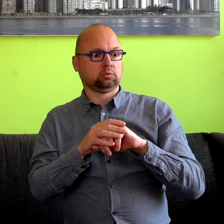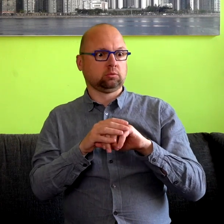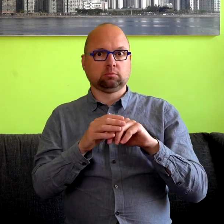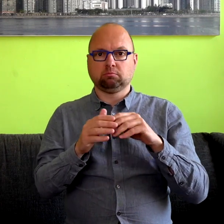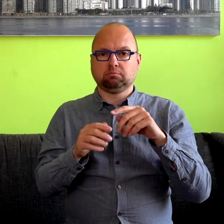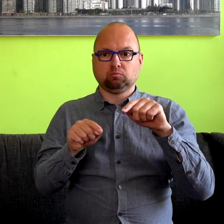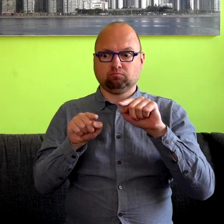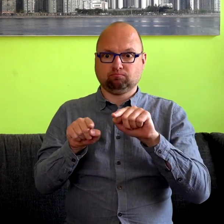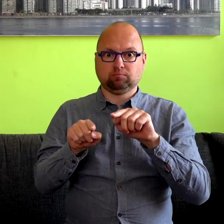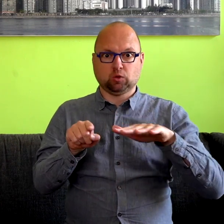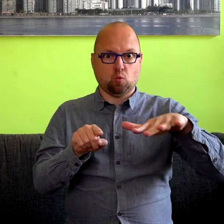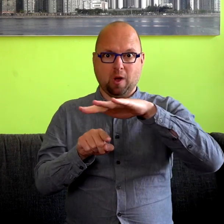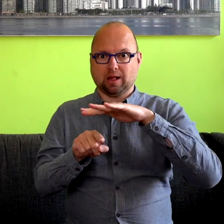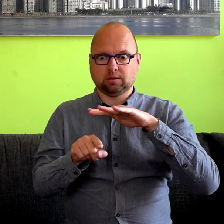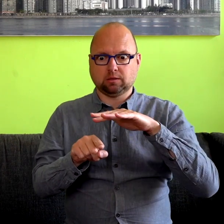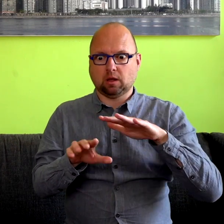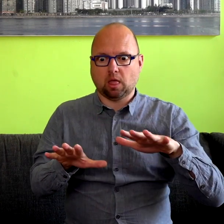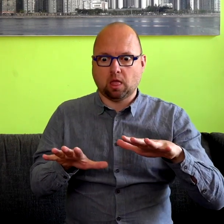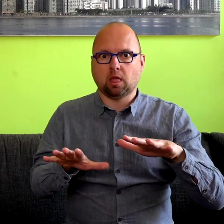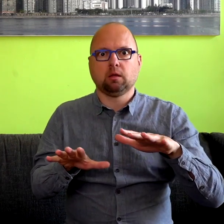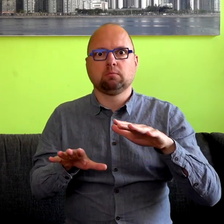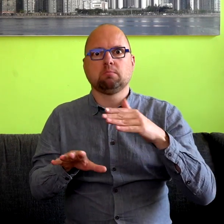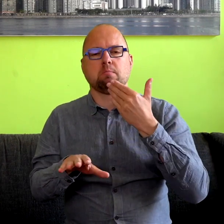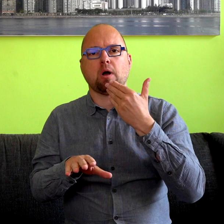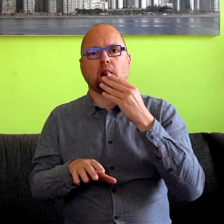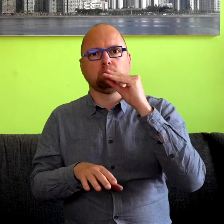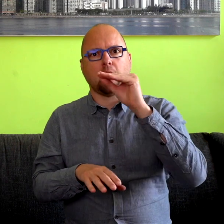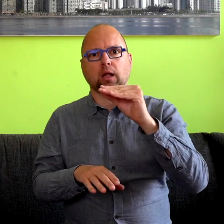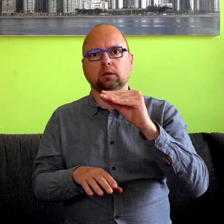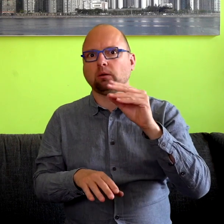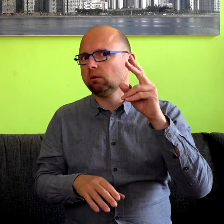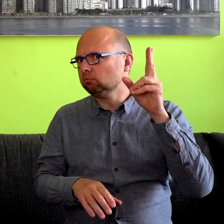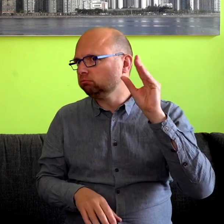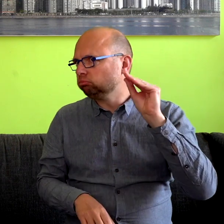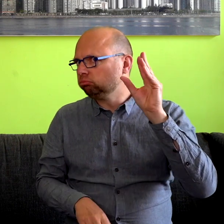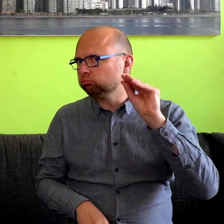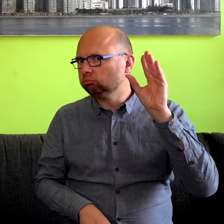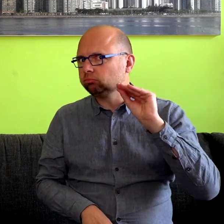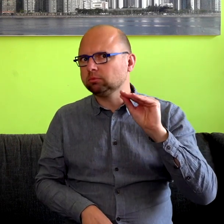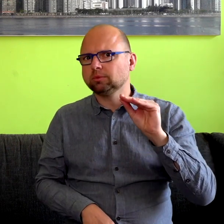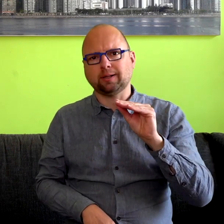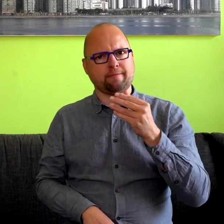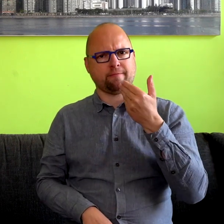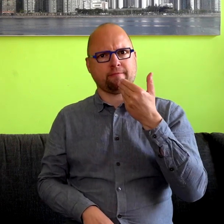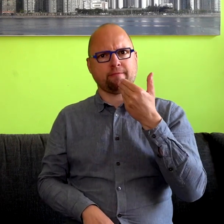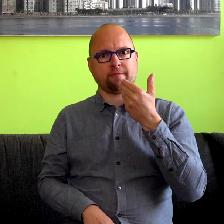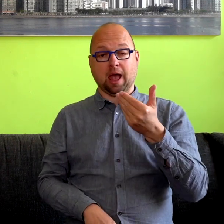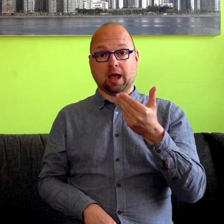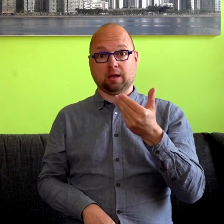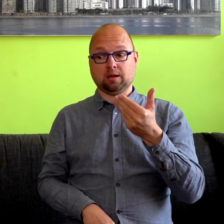middelen inzetten. En nou is eigenlijk de vraag die voor ligt van waarom gebruiken mensen niet in al